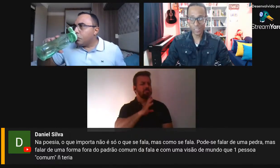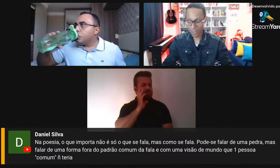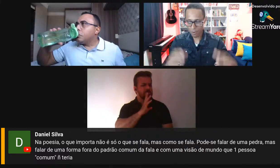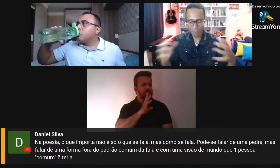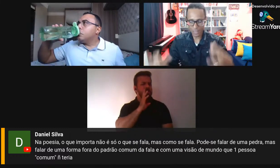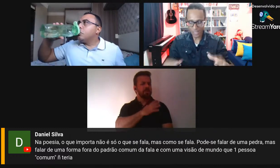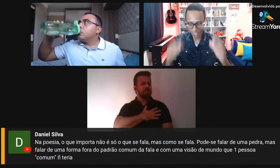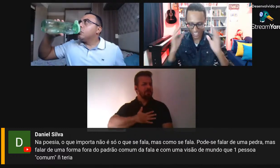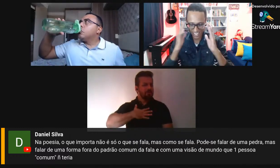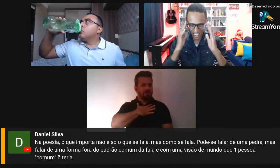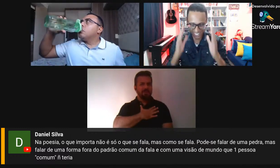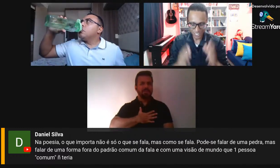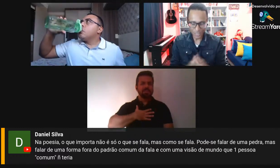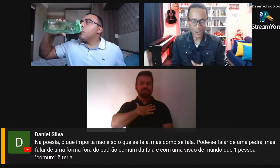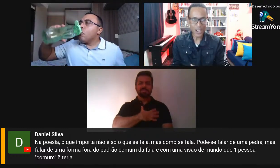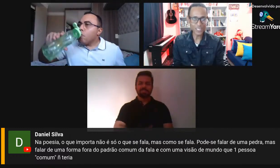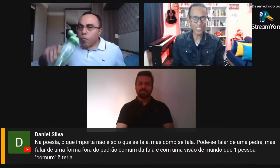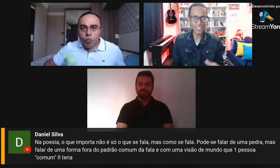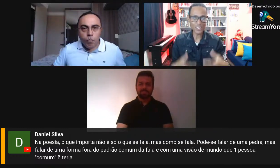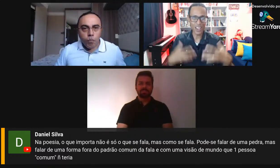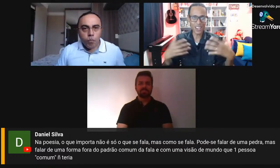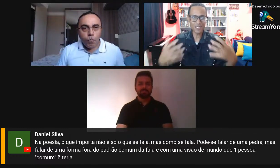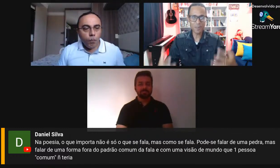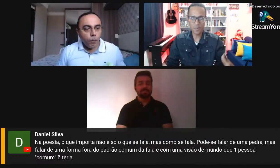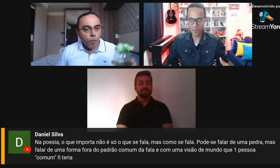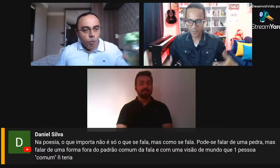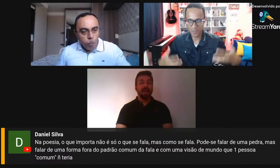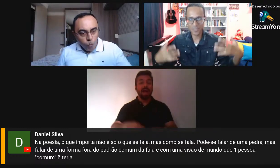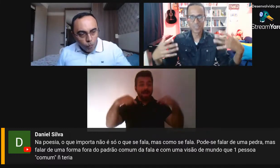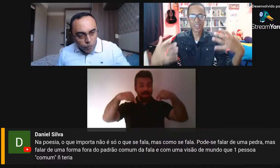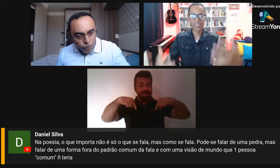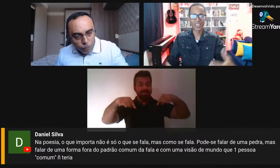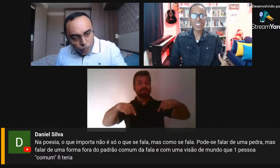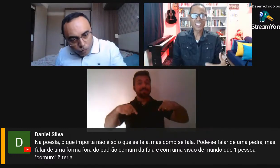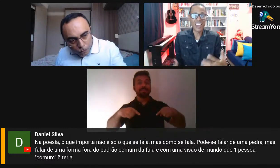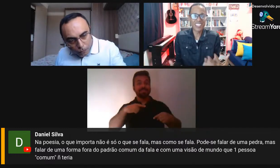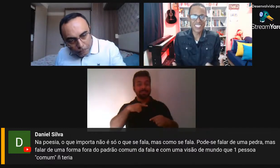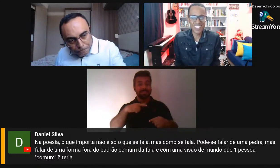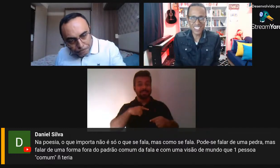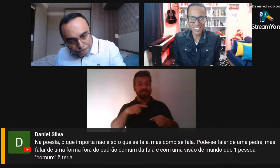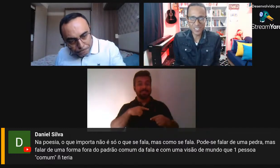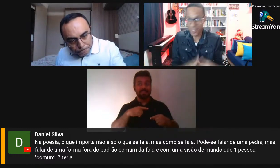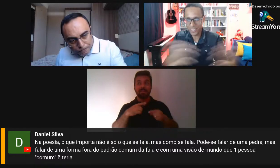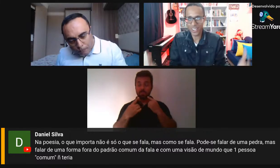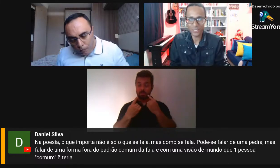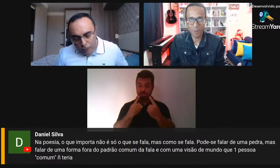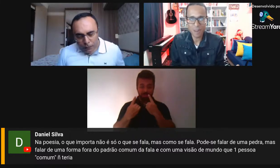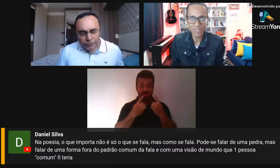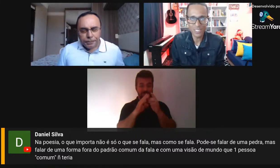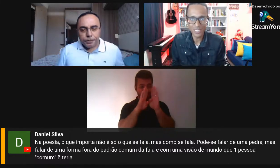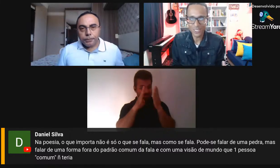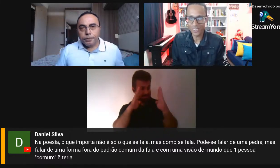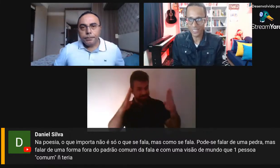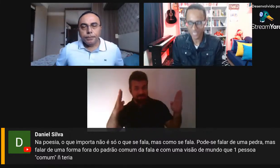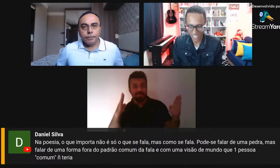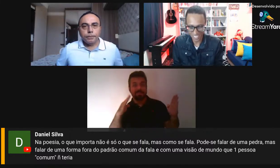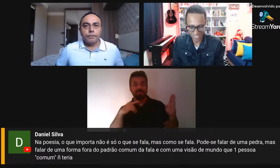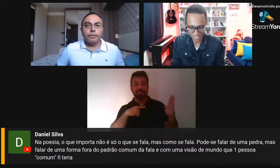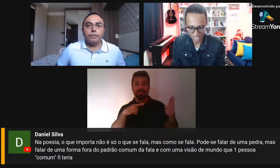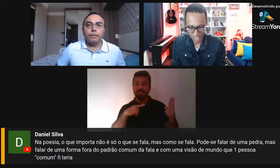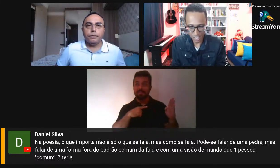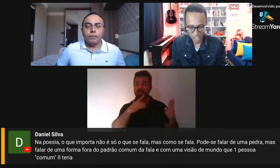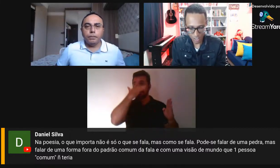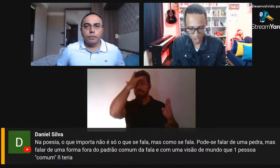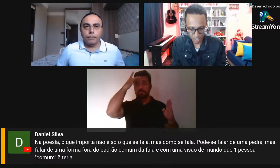eu sempre falo isso, a cada dialogando a gente sai com, enriquece, de todas as formas, de todos os